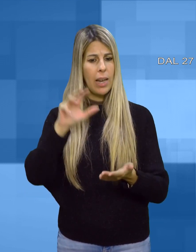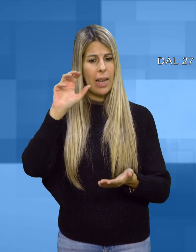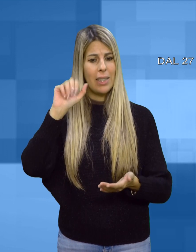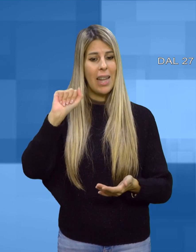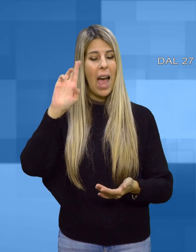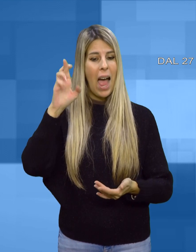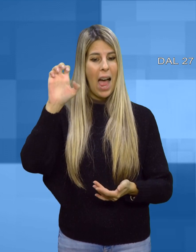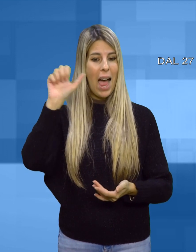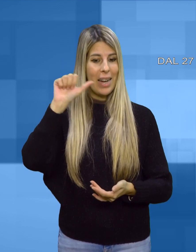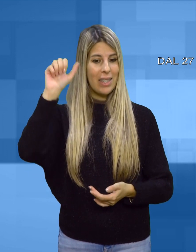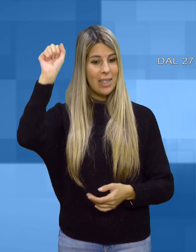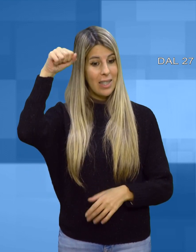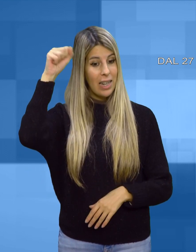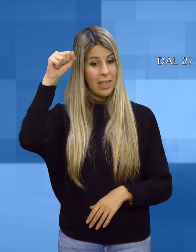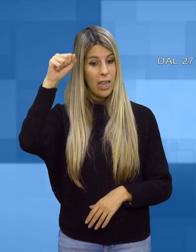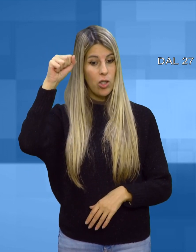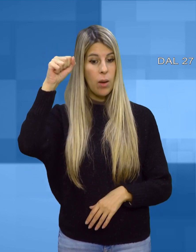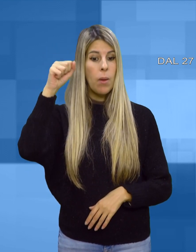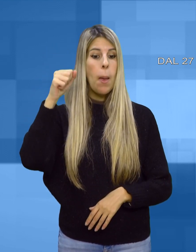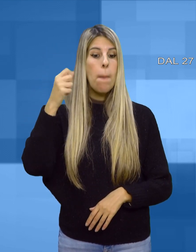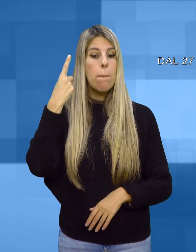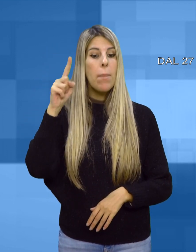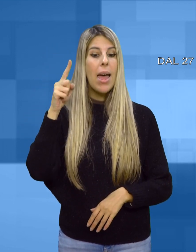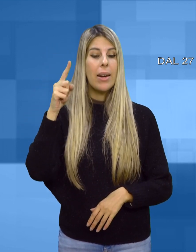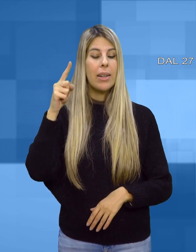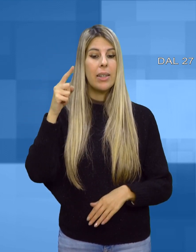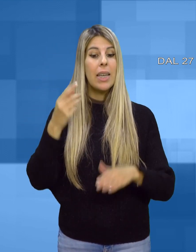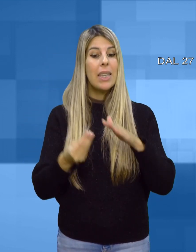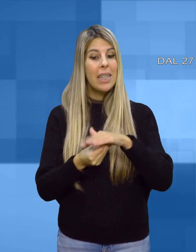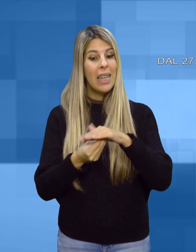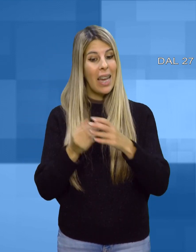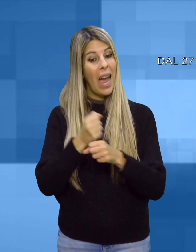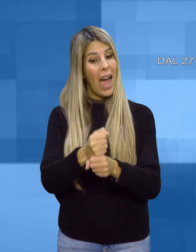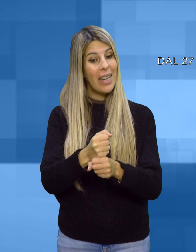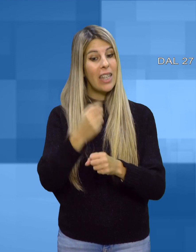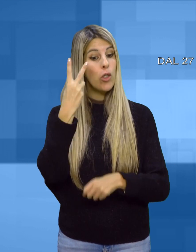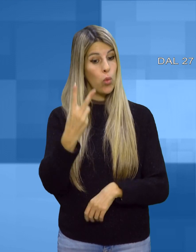a due incarichi provvisori di assistenza primaria e di pediatra di libera scelta